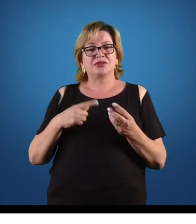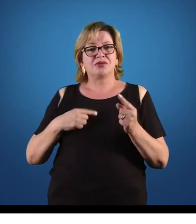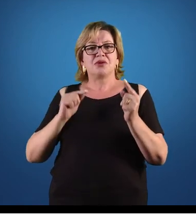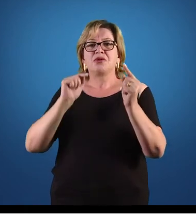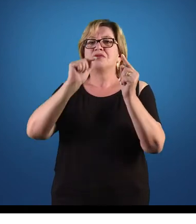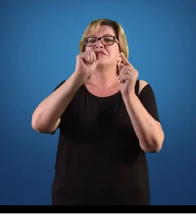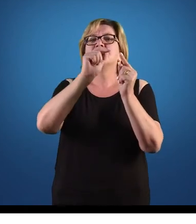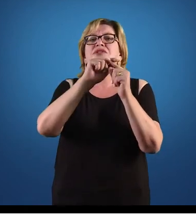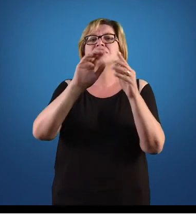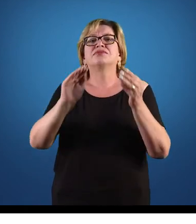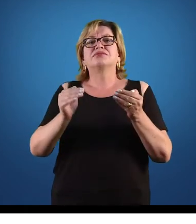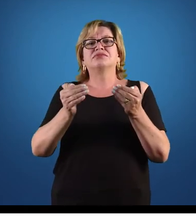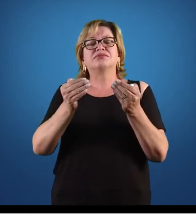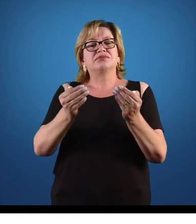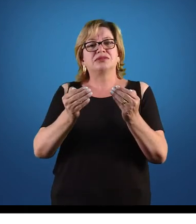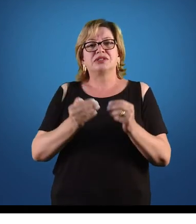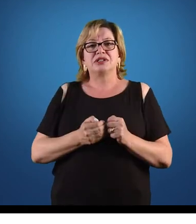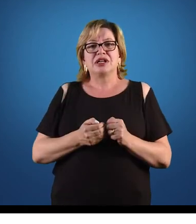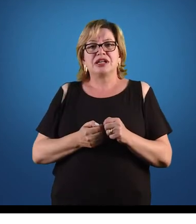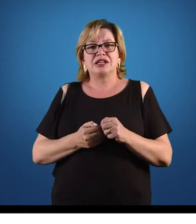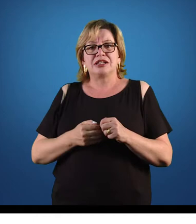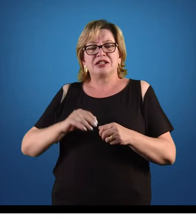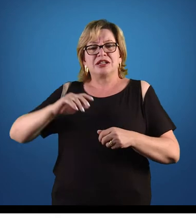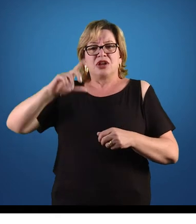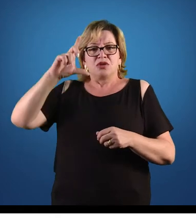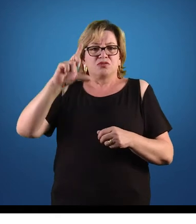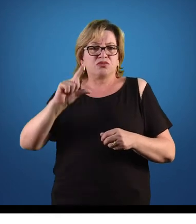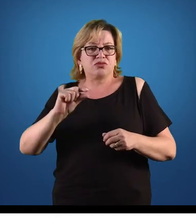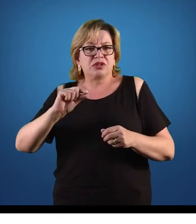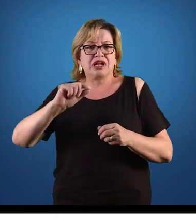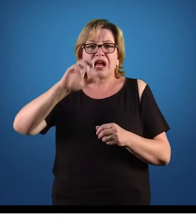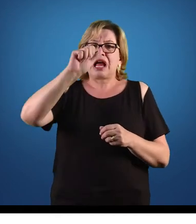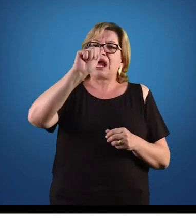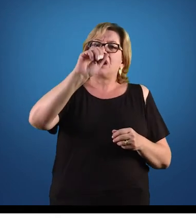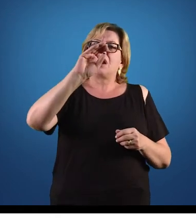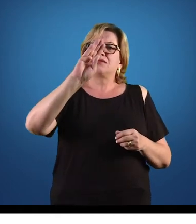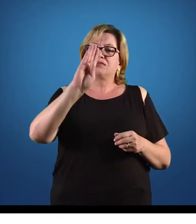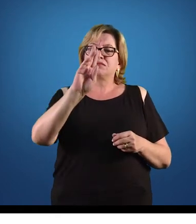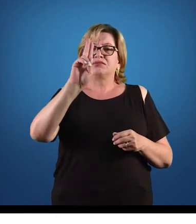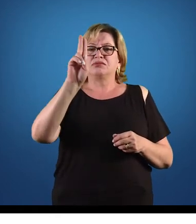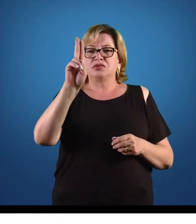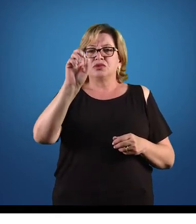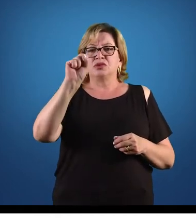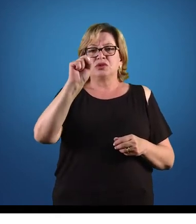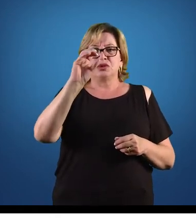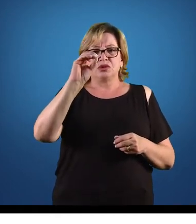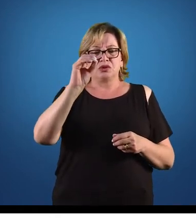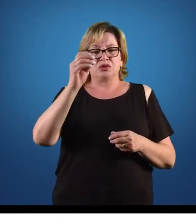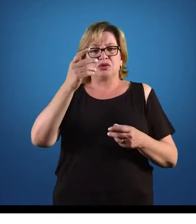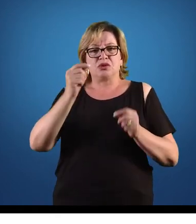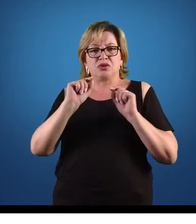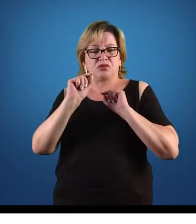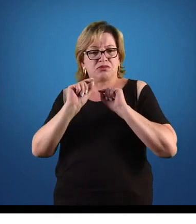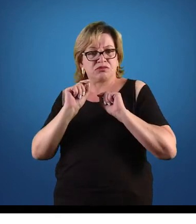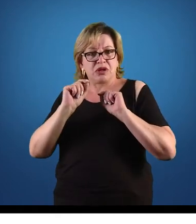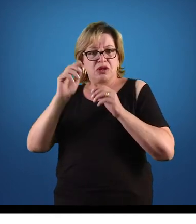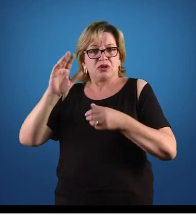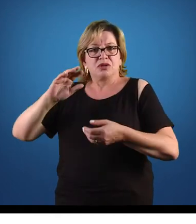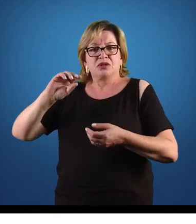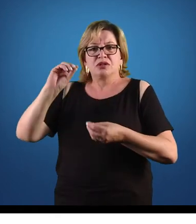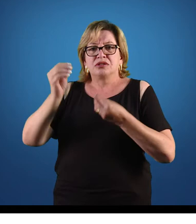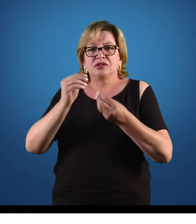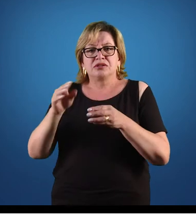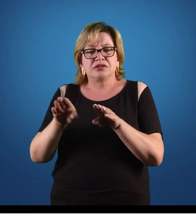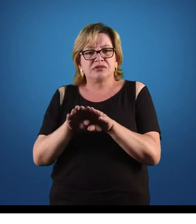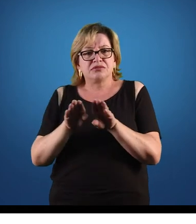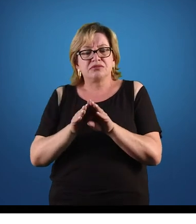finalidade qual é? Reprimir o abuso econômico, né? Reprimir os excessos das grandes